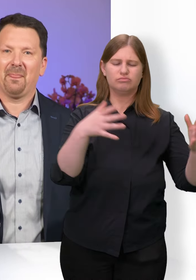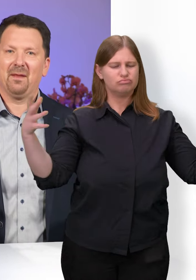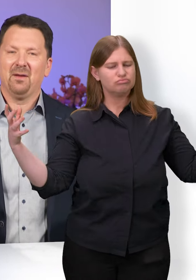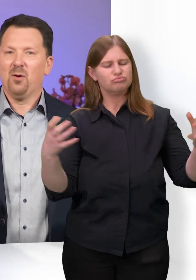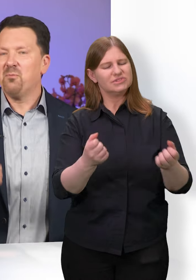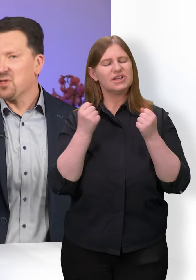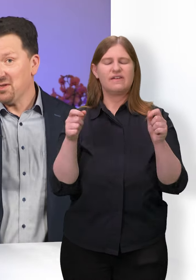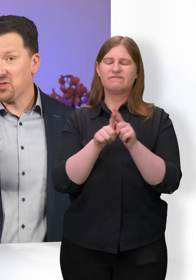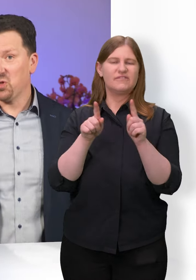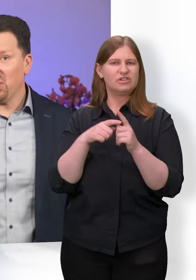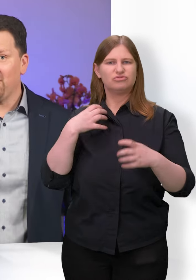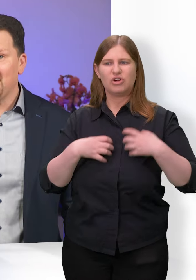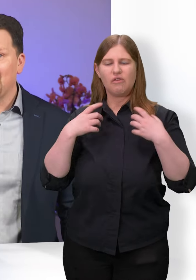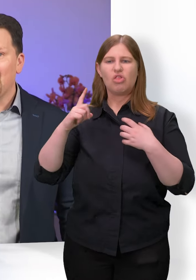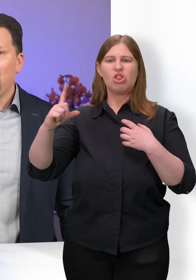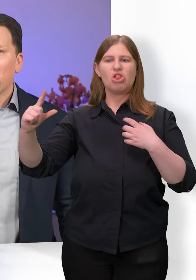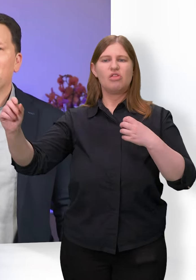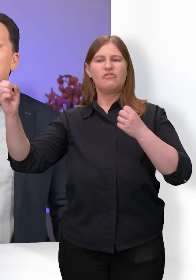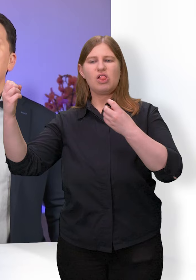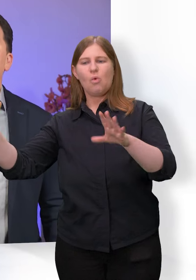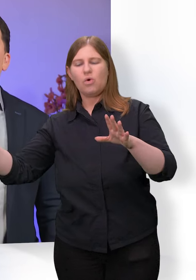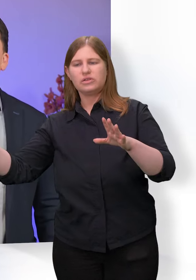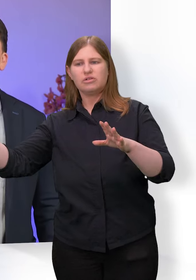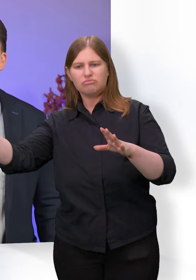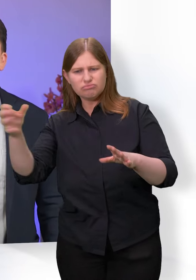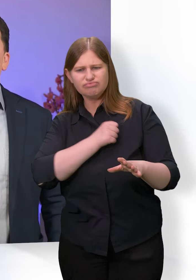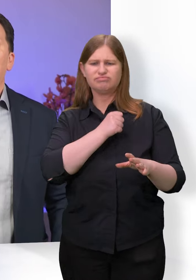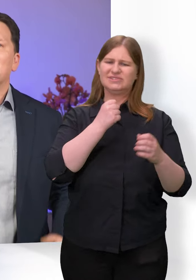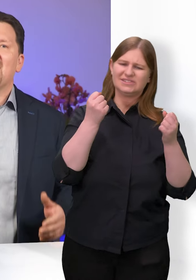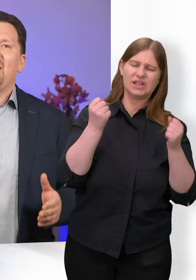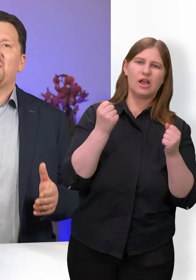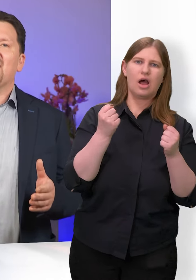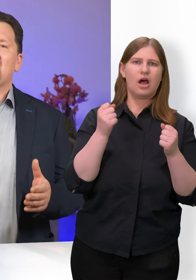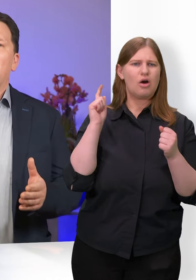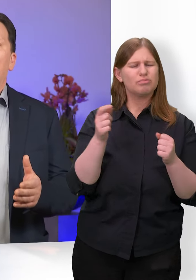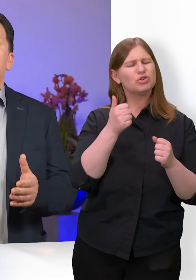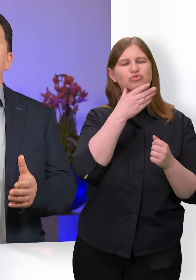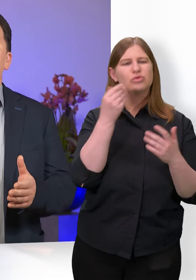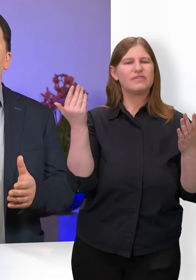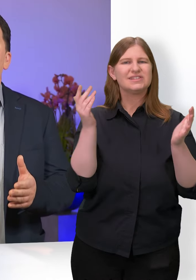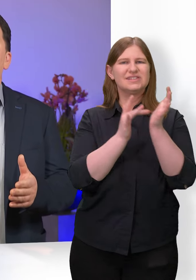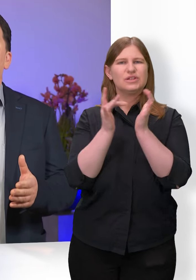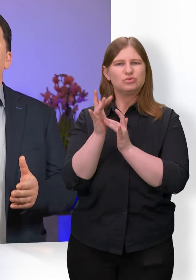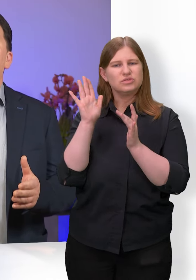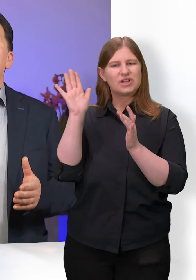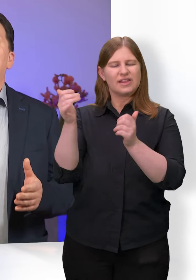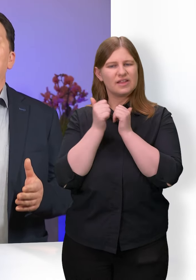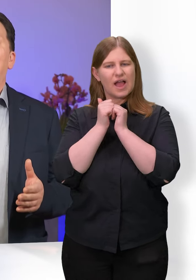Und besonders schön finde ich, wie Jesus seine Nachfolger begleitet, die nach seiner Kreuzigung von Jerusalem nach